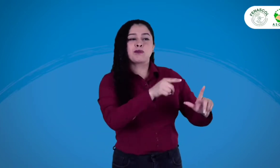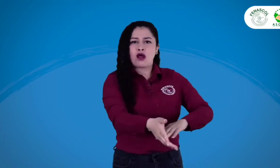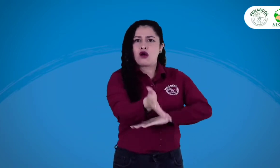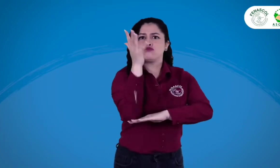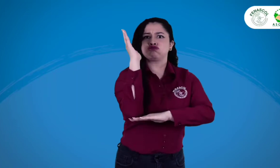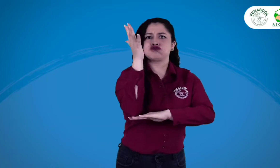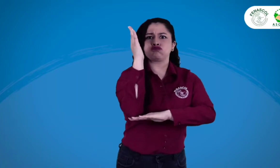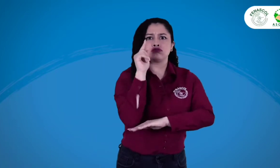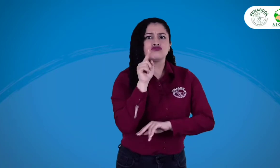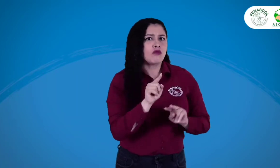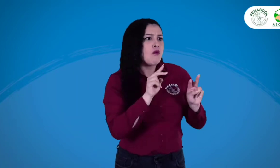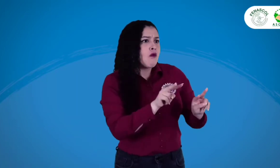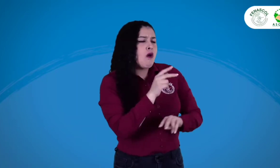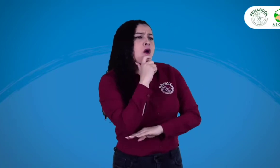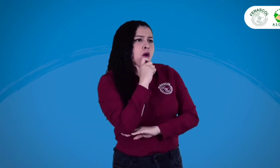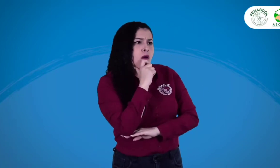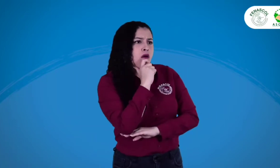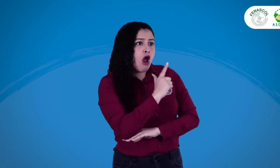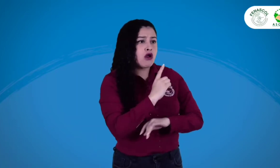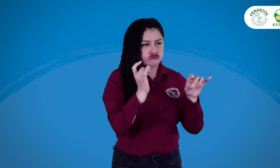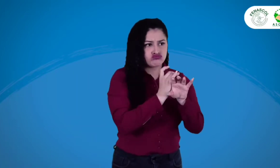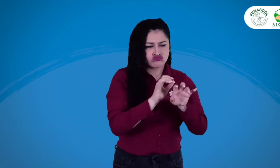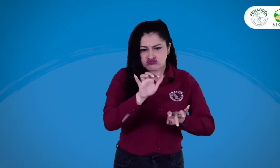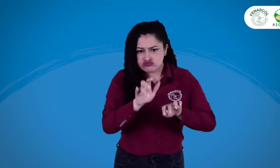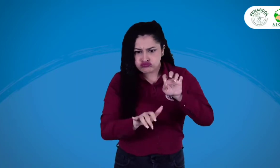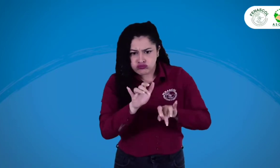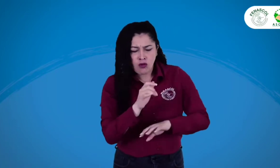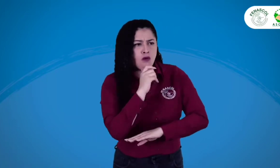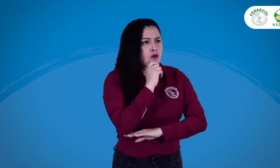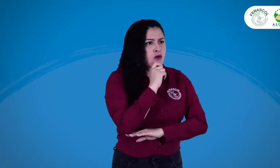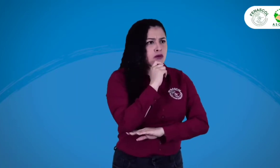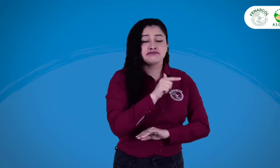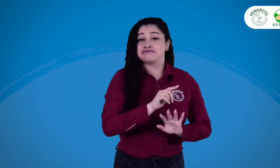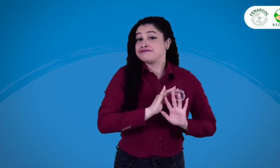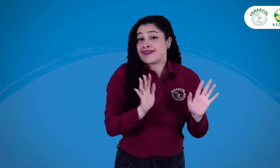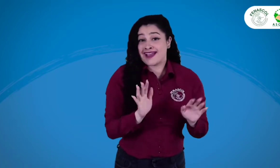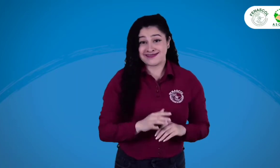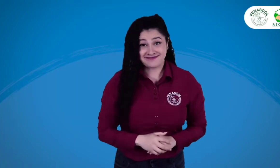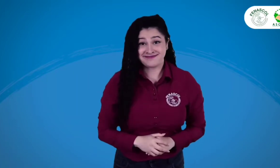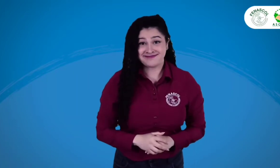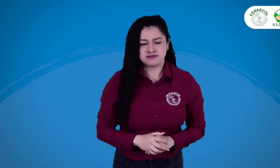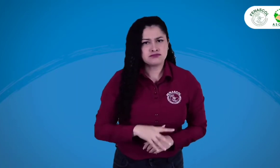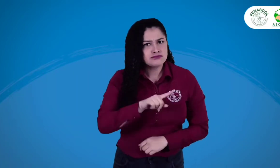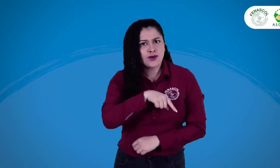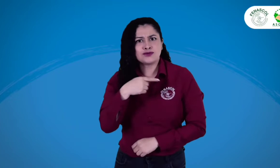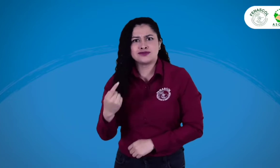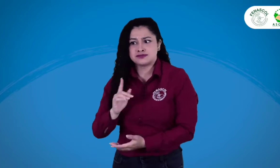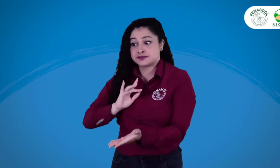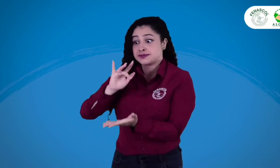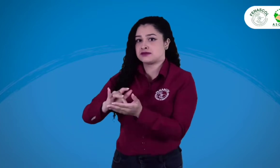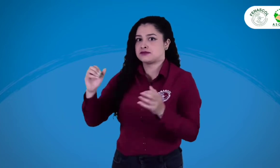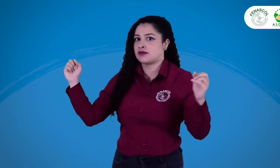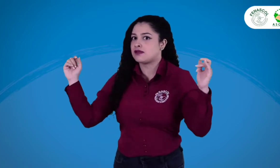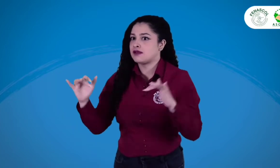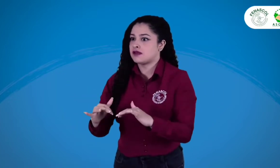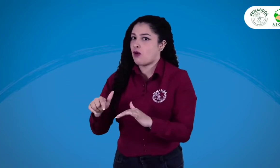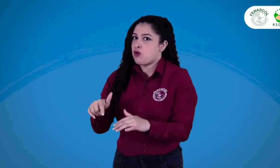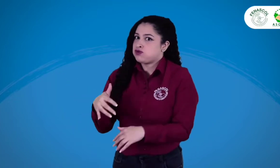ponencias y dejar tus comentarios en el chat. Si asistes de manera presencial,